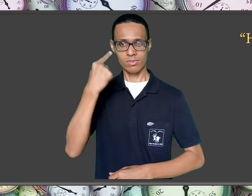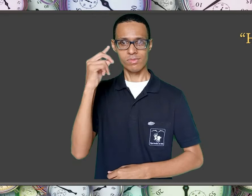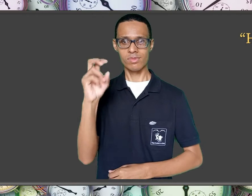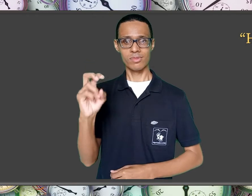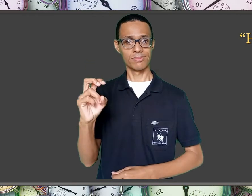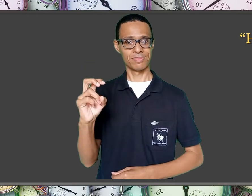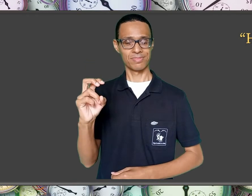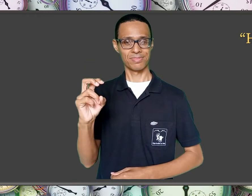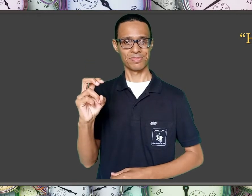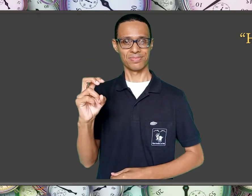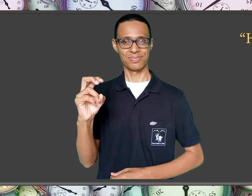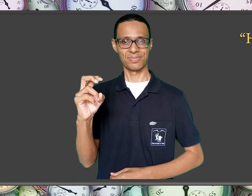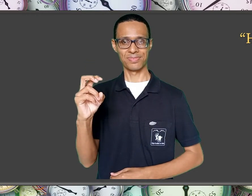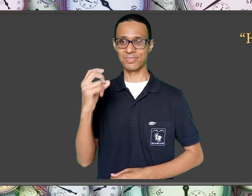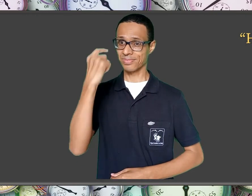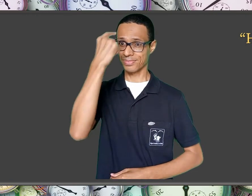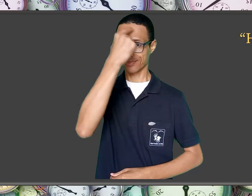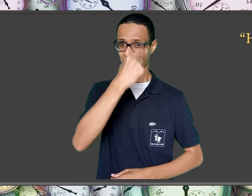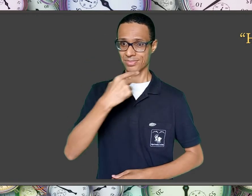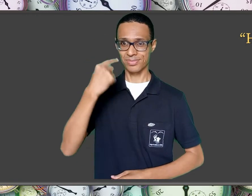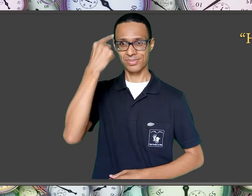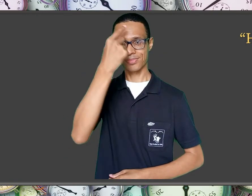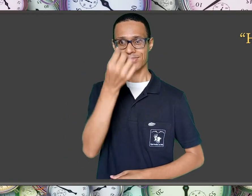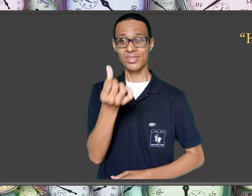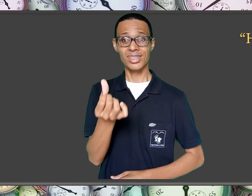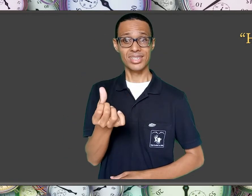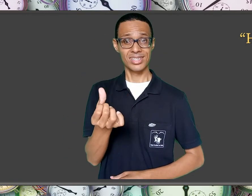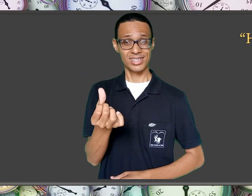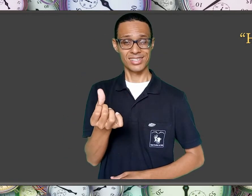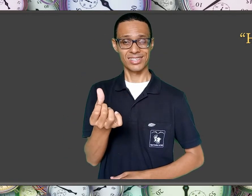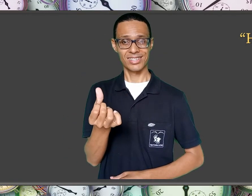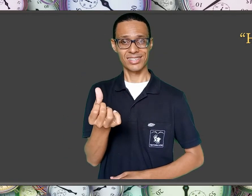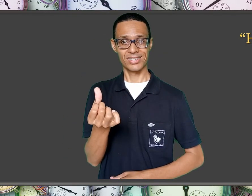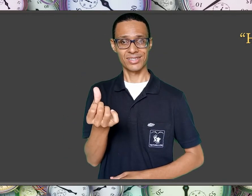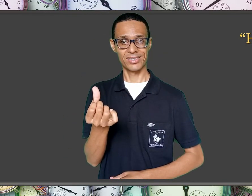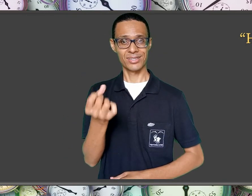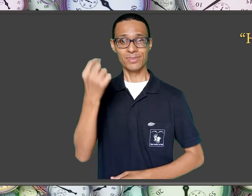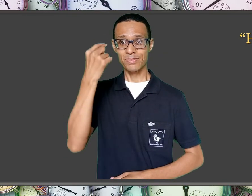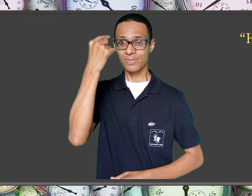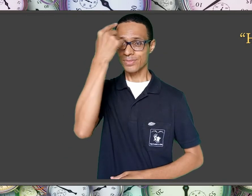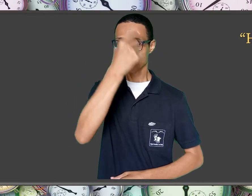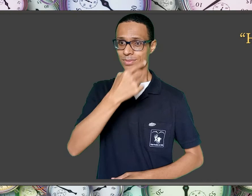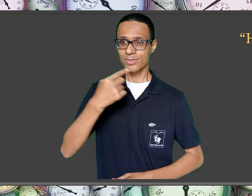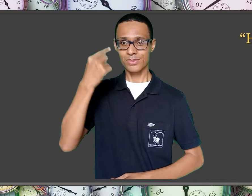hora 6, hora 8,